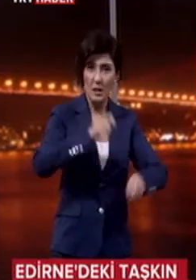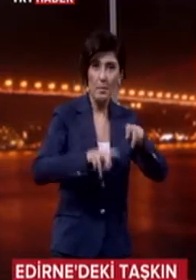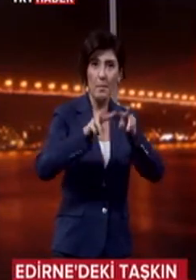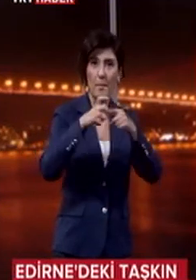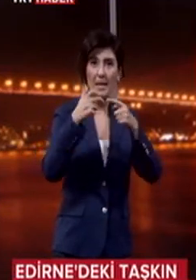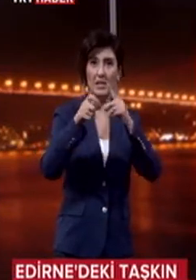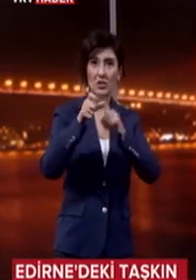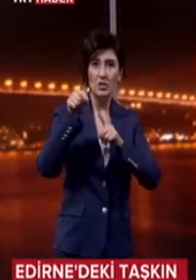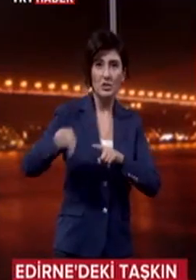açacağız dedi.